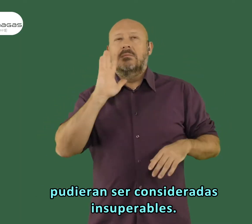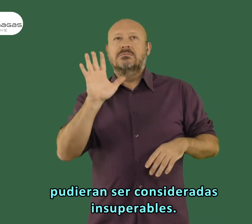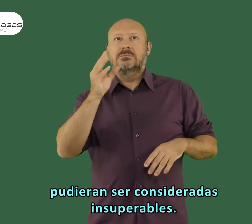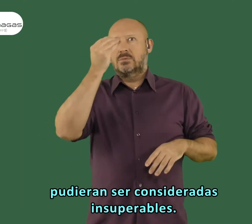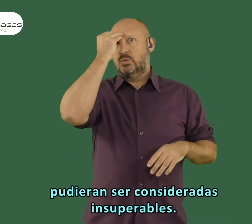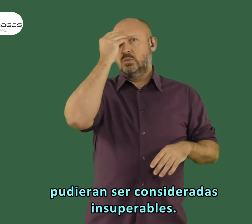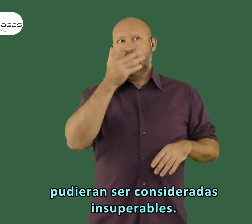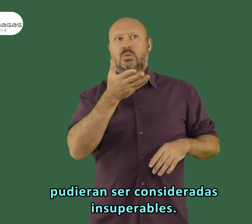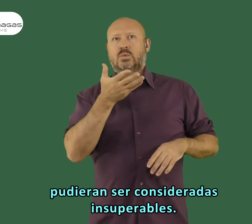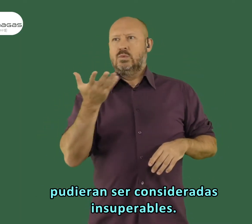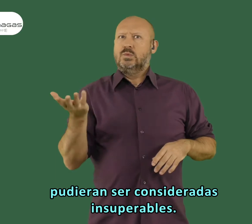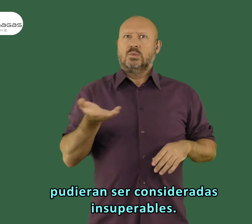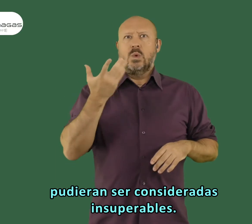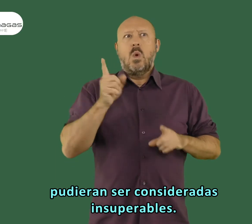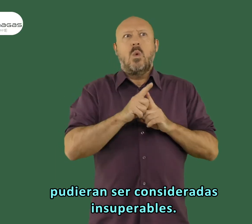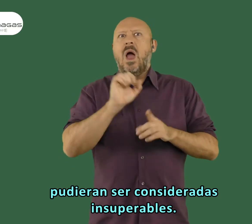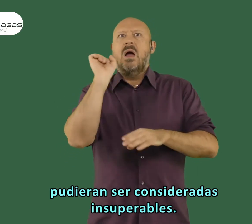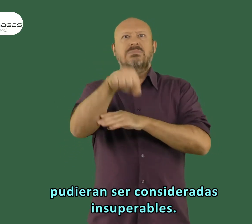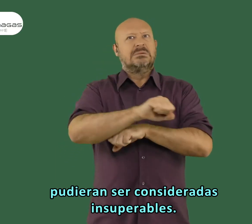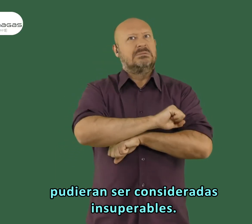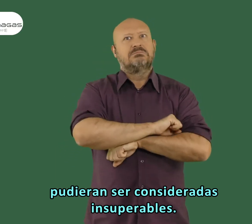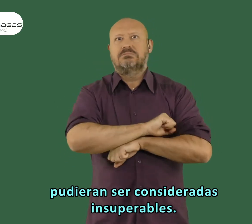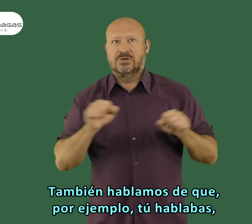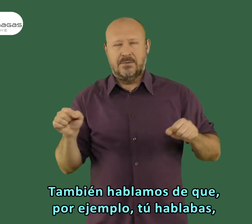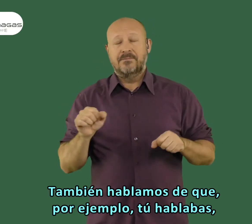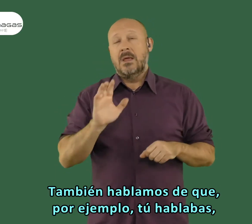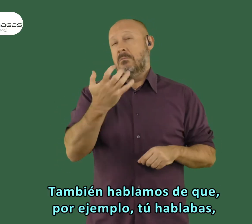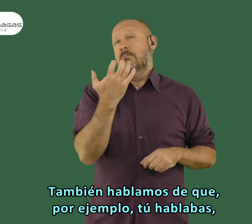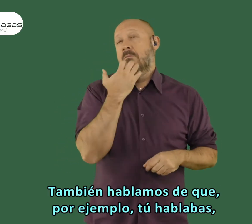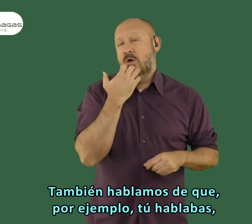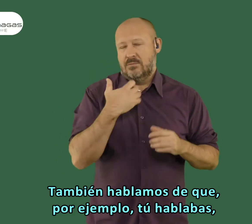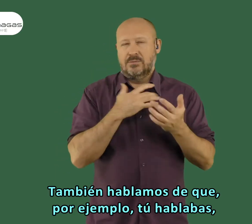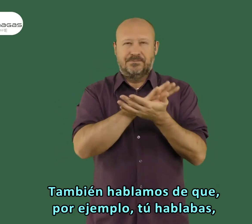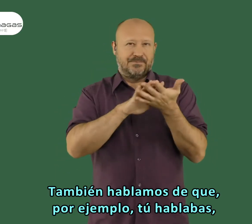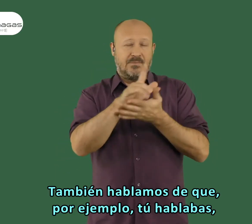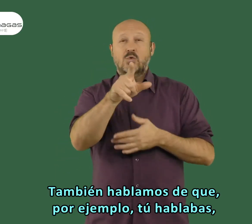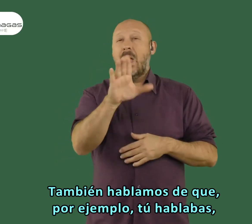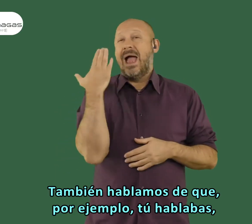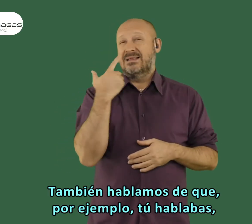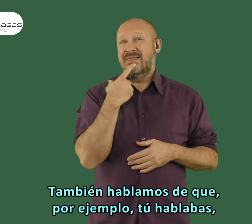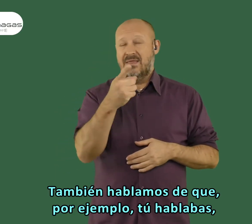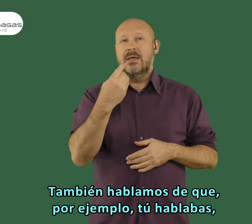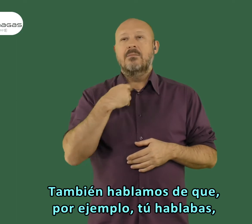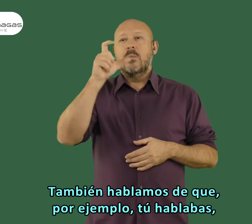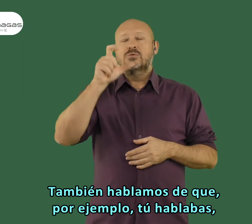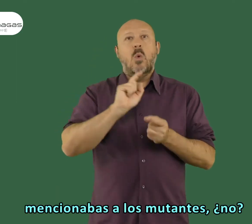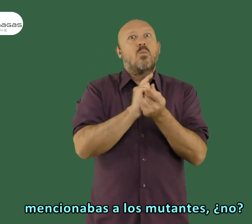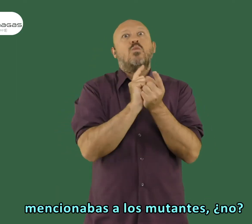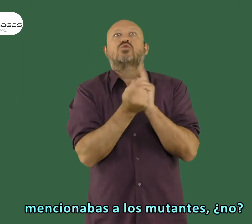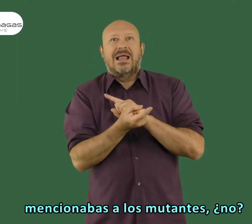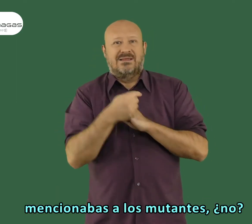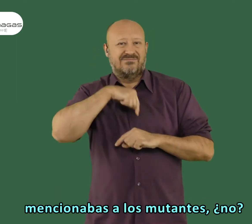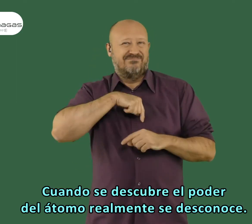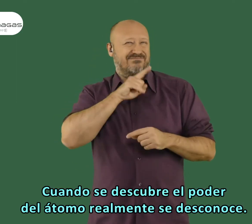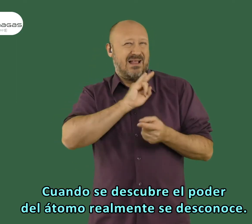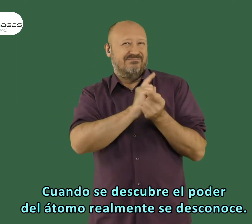momento dado pudieran ser consideradas insuperables. También hablamos de que, por ejemplo, tú mencionabas ahora a los